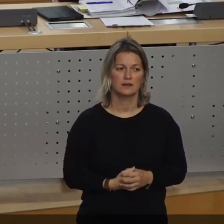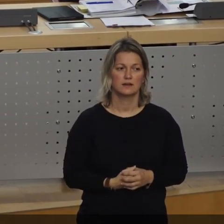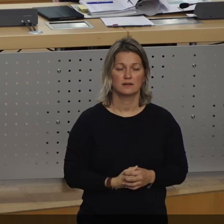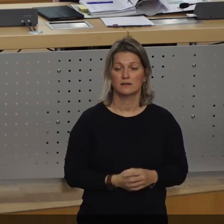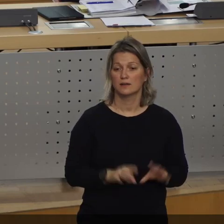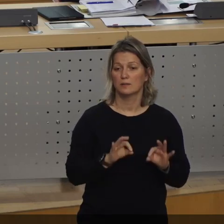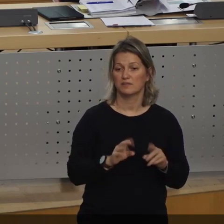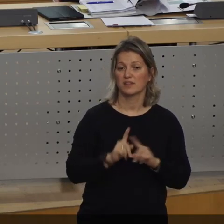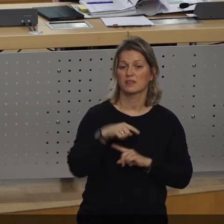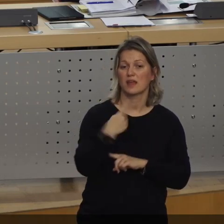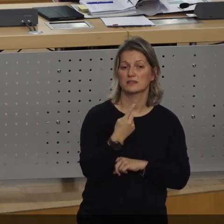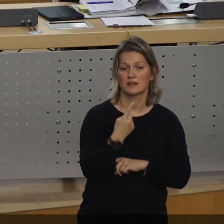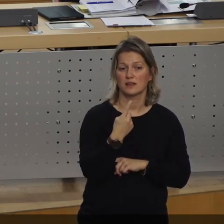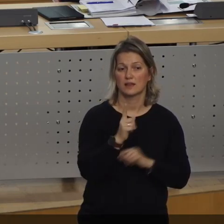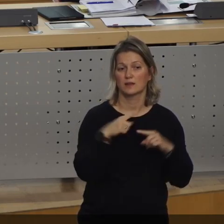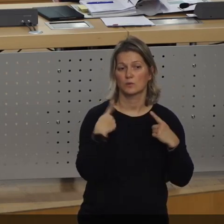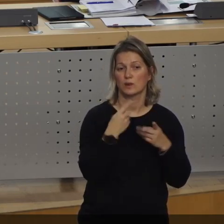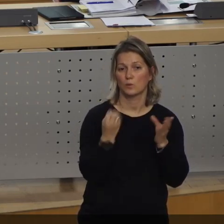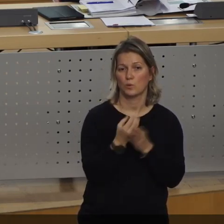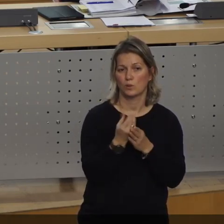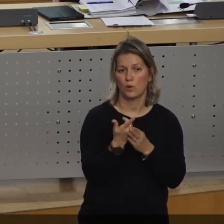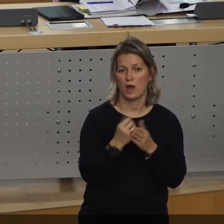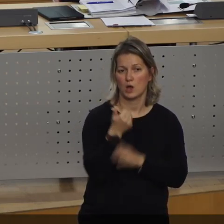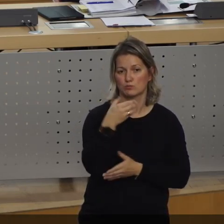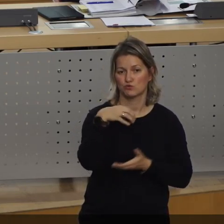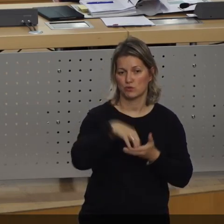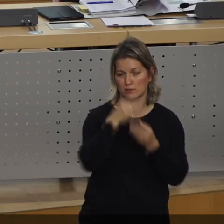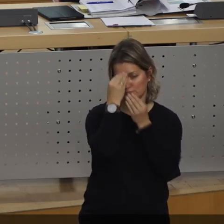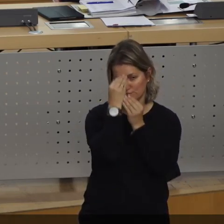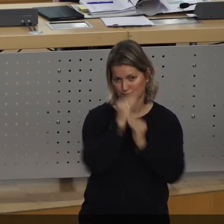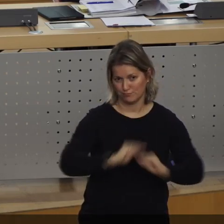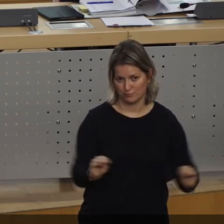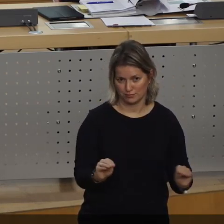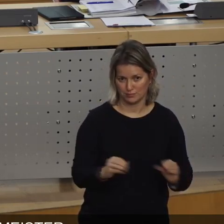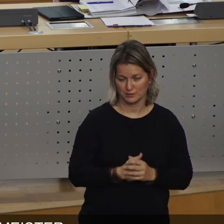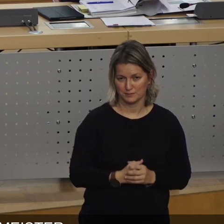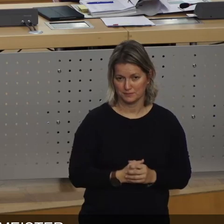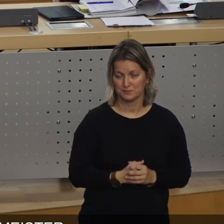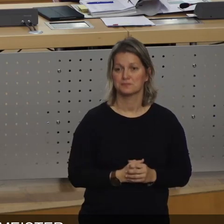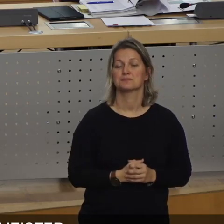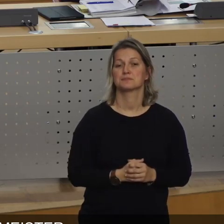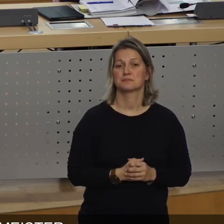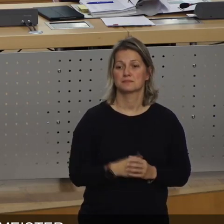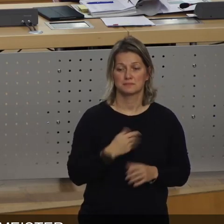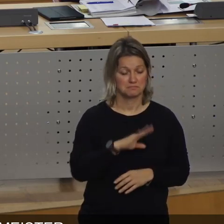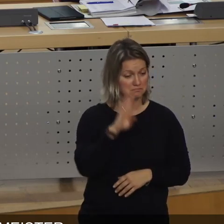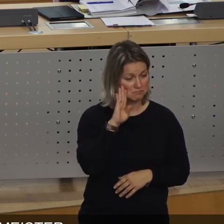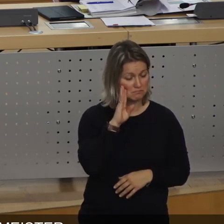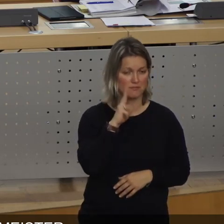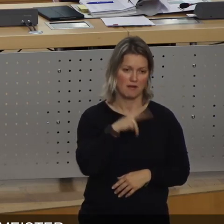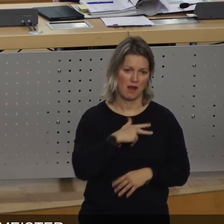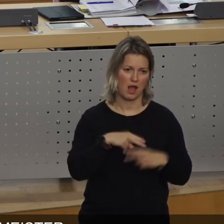nächste Runde der Kulturhauptstadt uns erreicht hat und das darf ich ehrlich sagen,